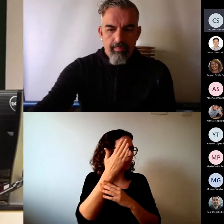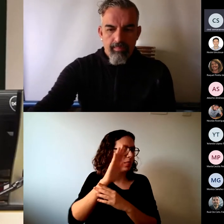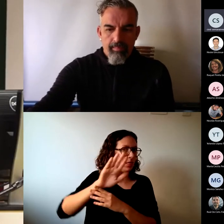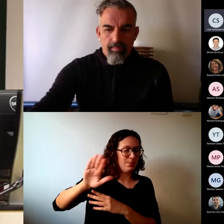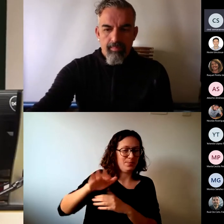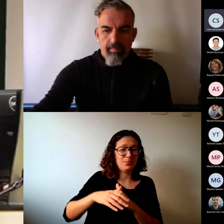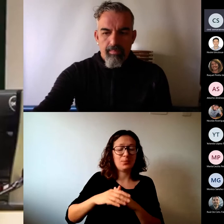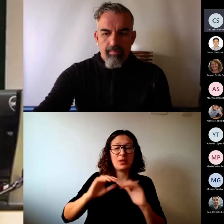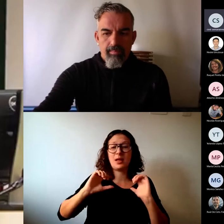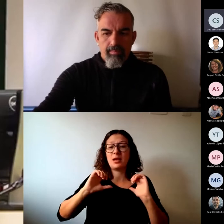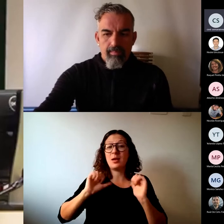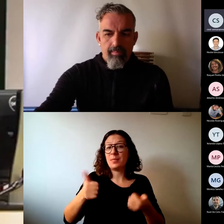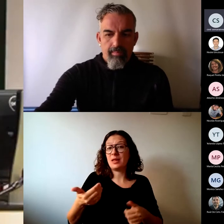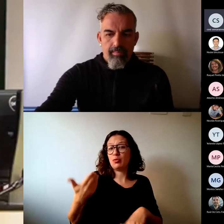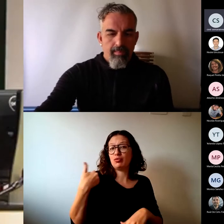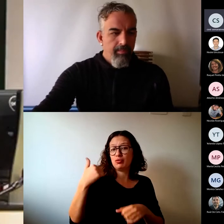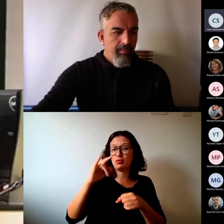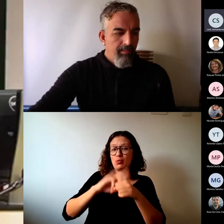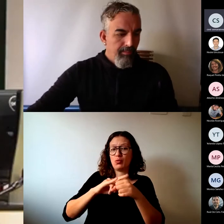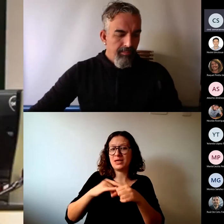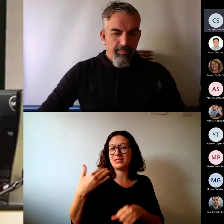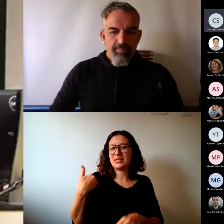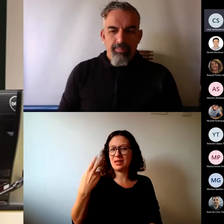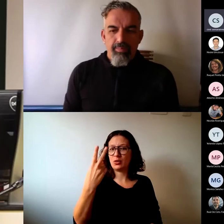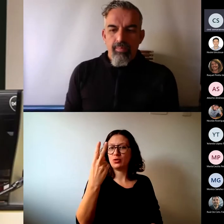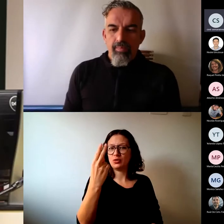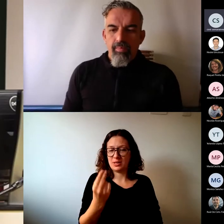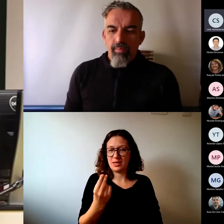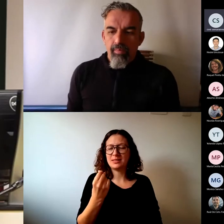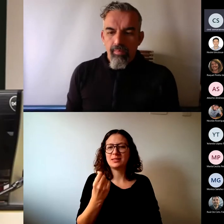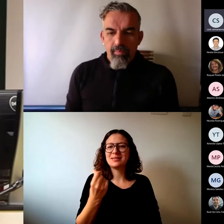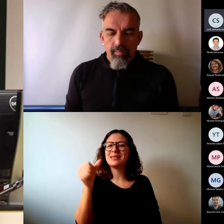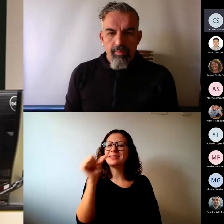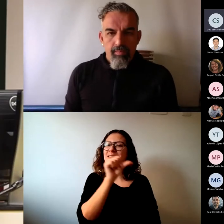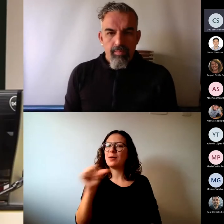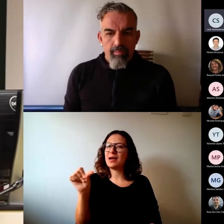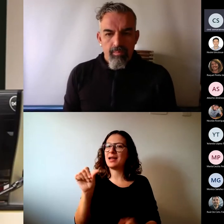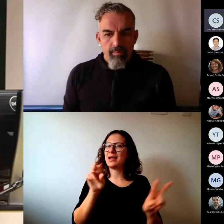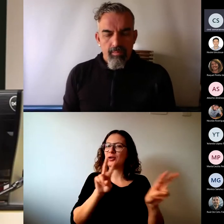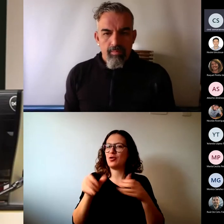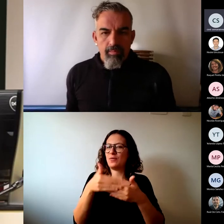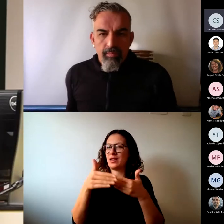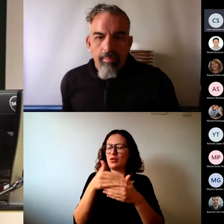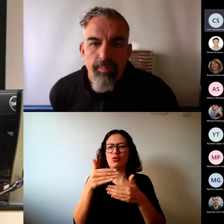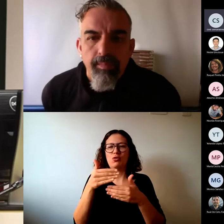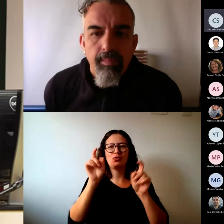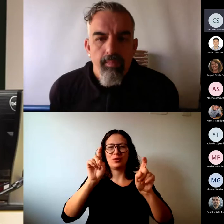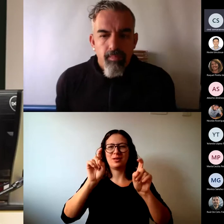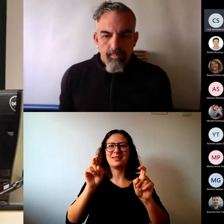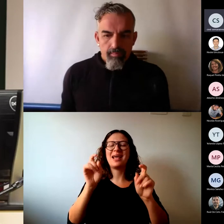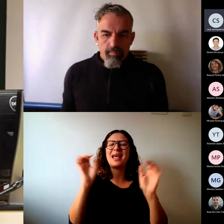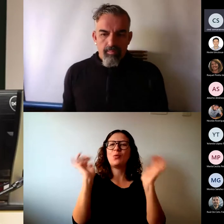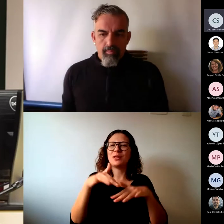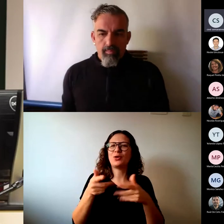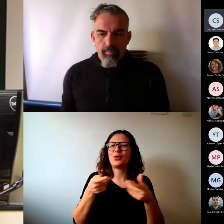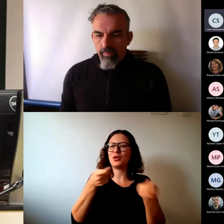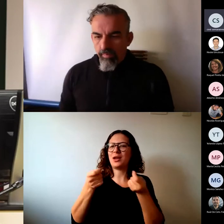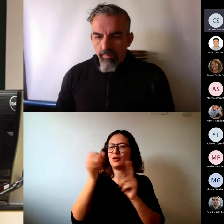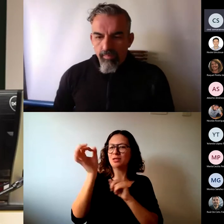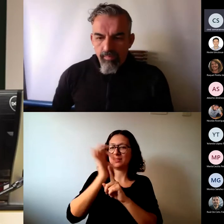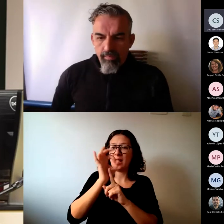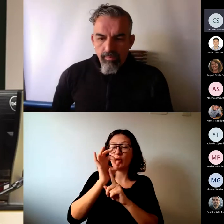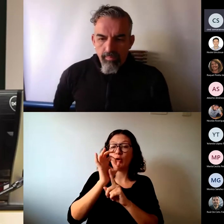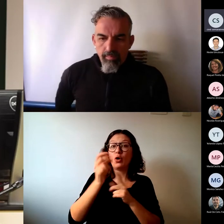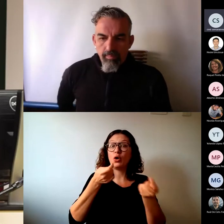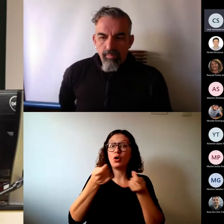Comenzamos el lunes, hace un par de días, en nuestra semana de la innovación presente con el encuentro de coordinadores de grado, donde ellos aportaron